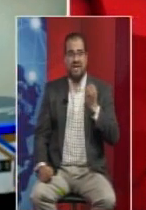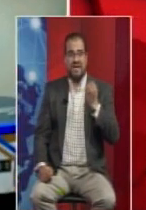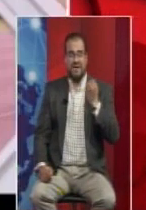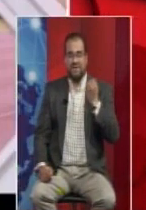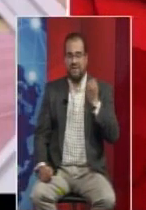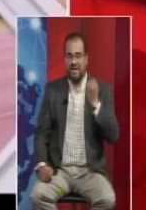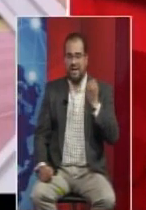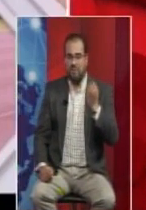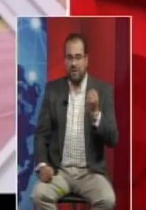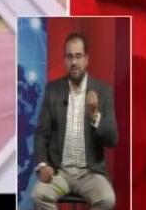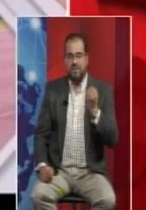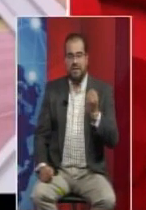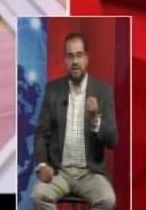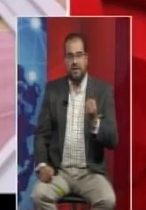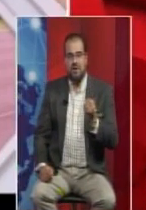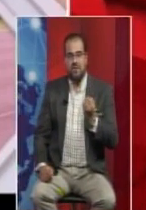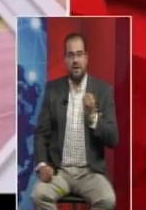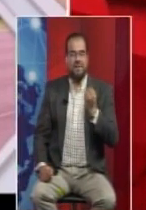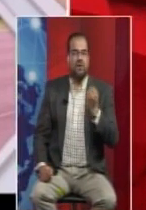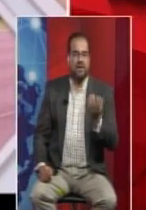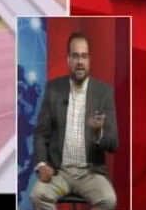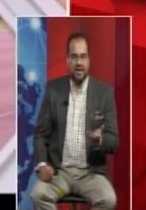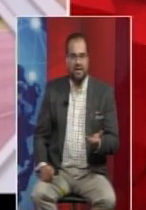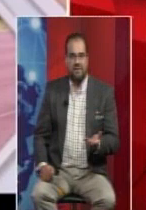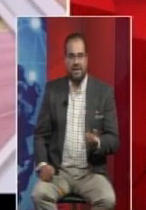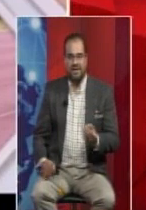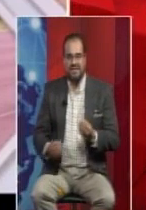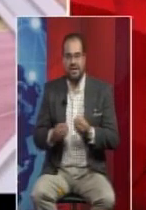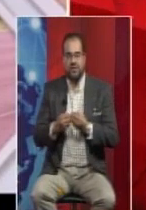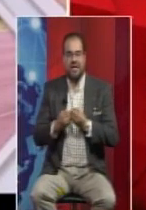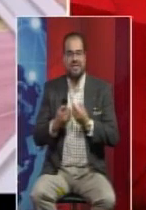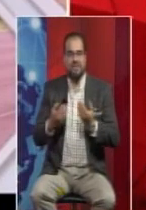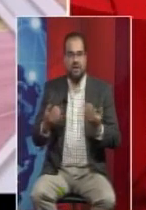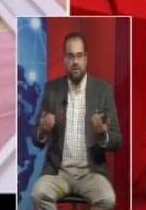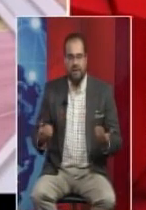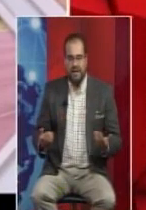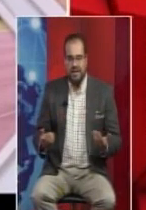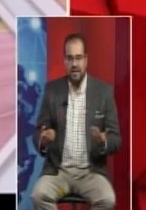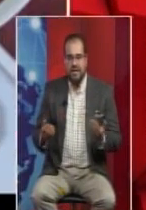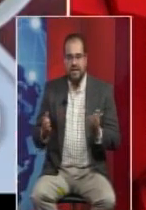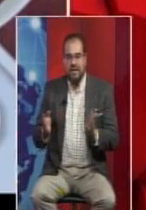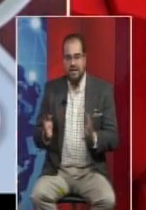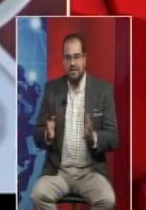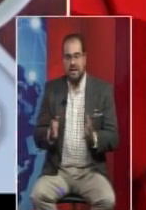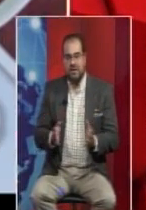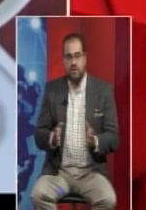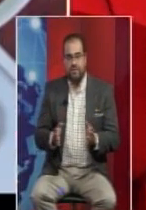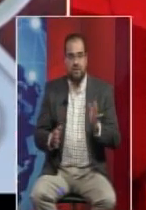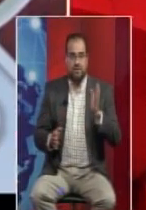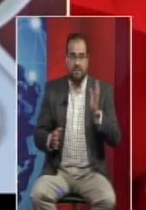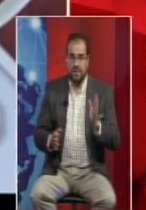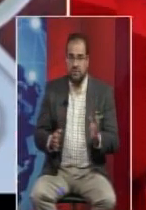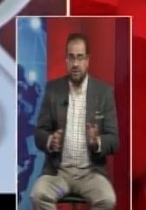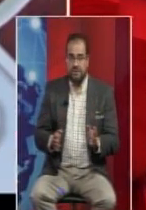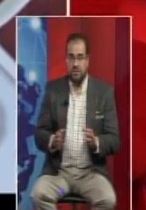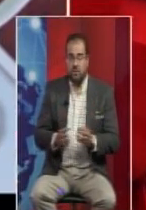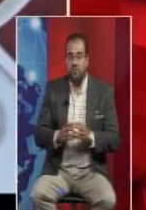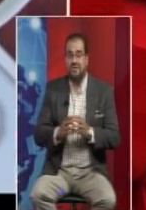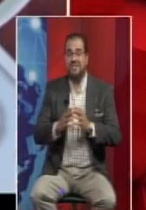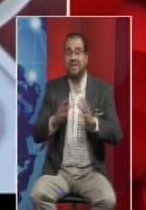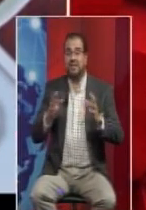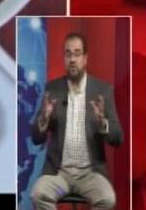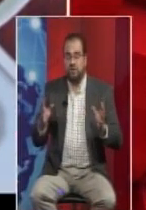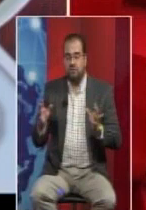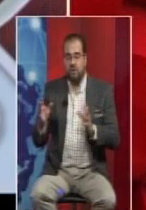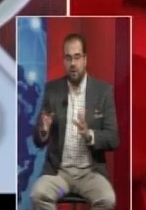beneficios que le puedan permitir una mejor calidad de vida, desarrollarse de mejor manera y en este caso una persona o